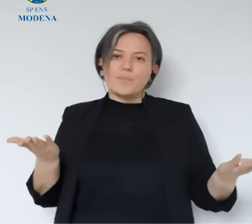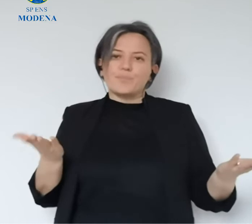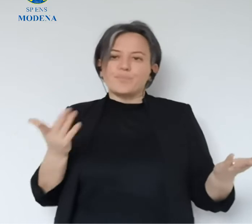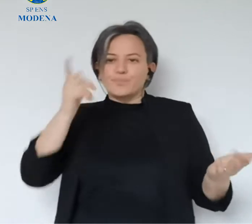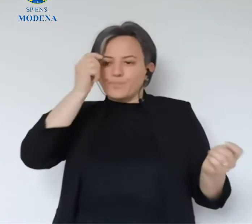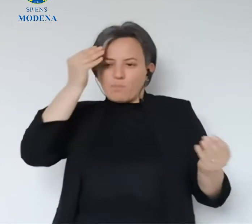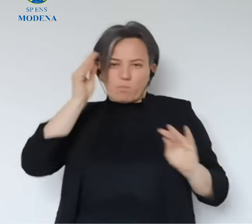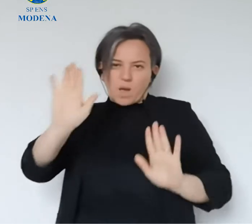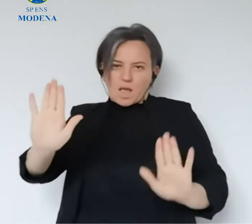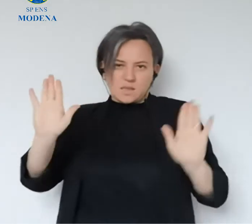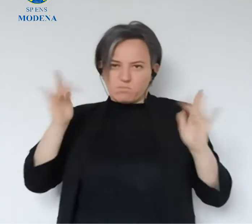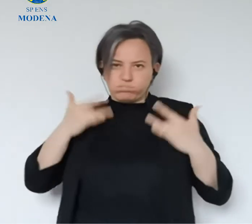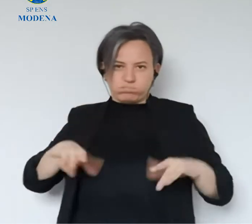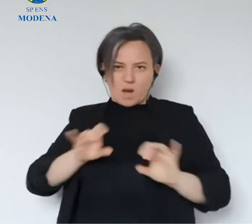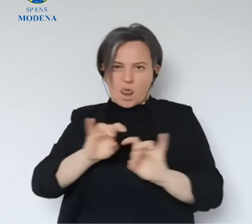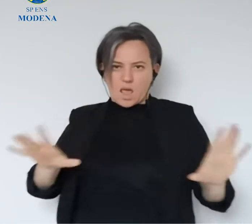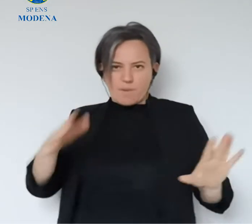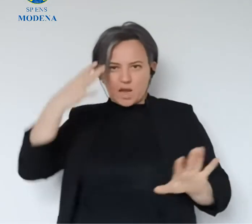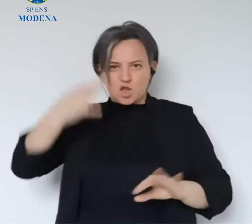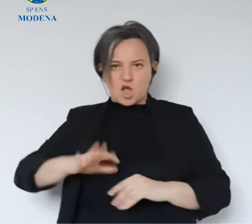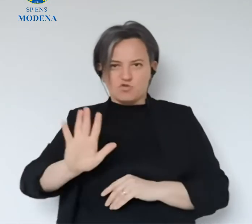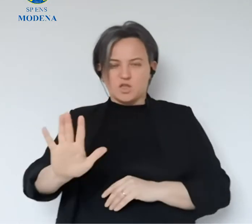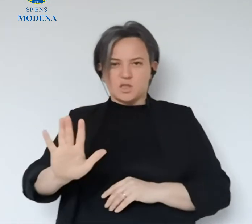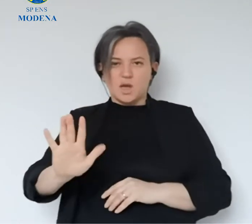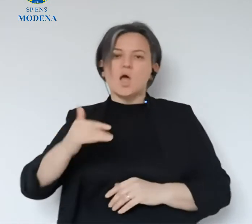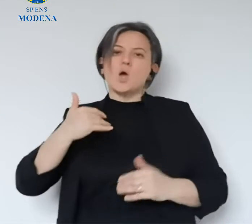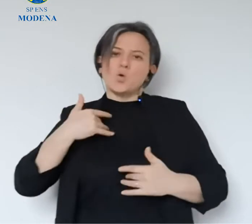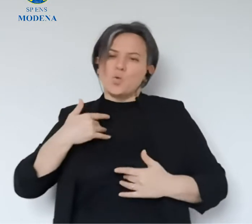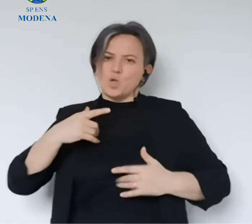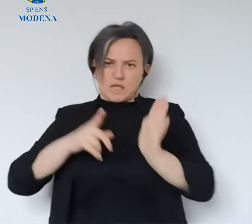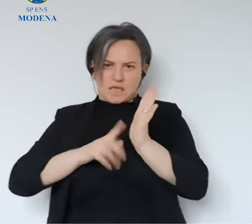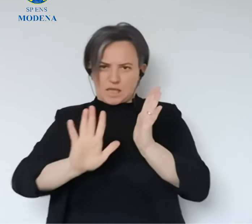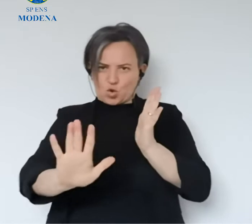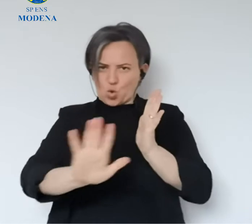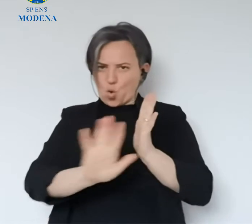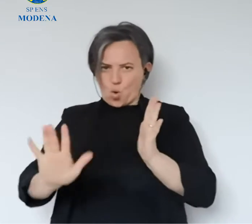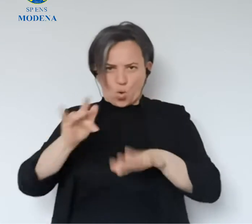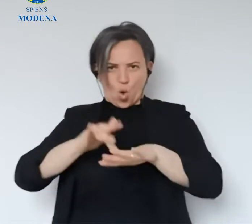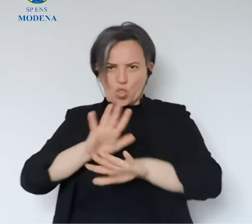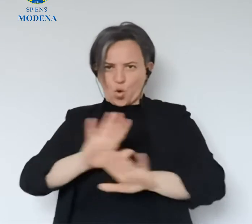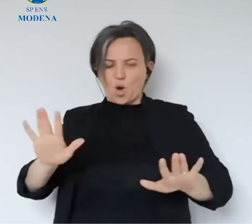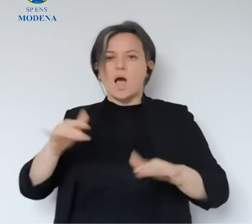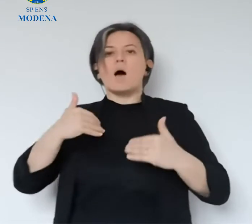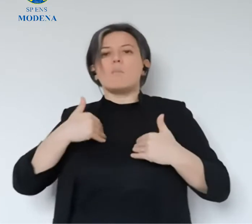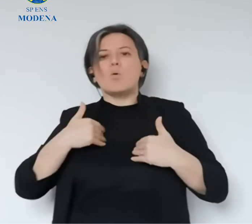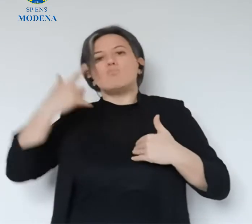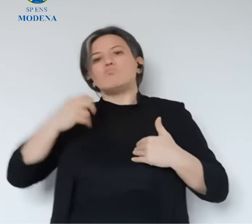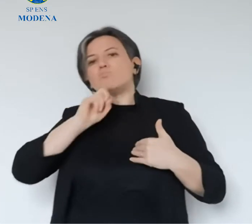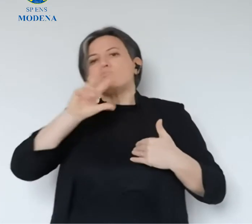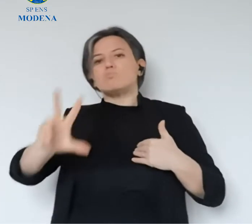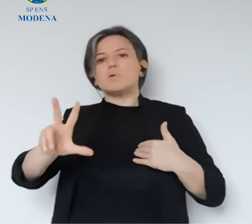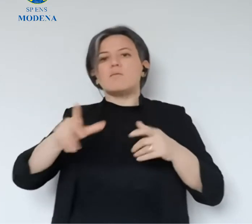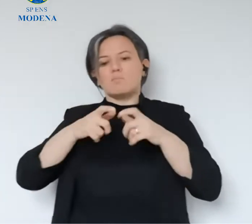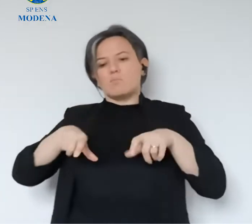in Italia e quindi fate voi, ovviamente è nel vostro diritto e saremo ben lieti